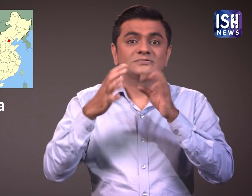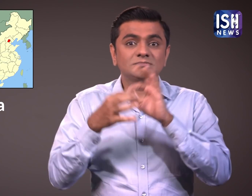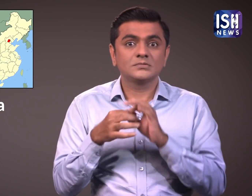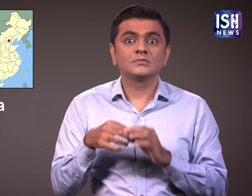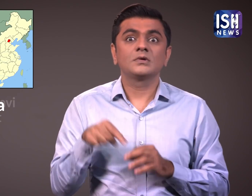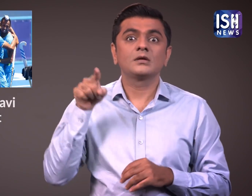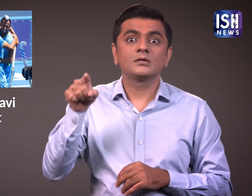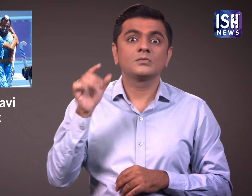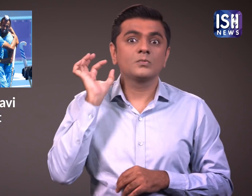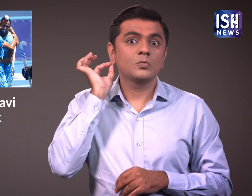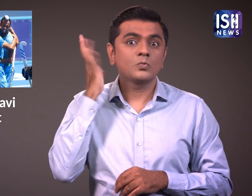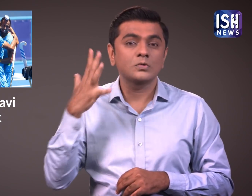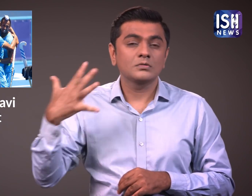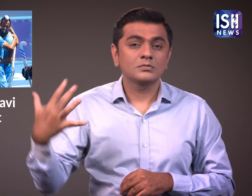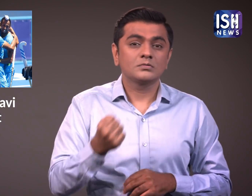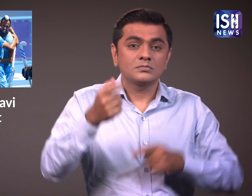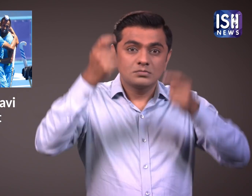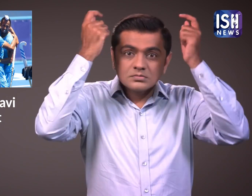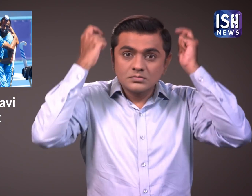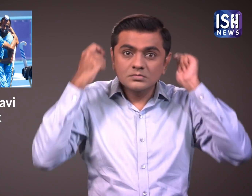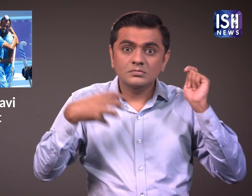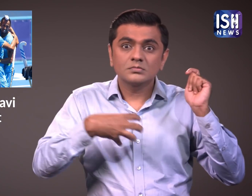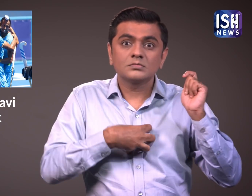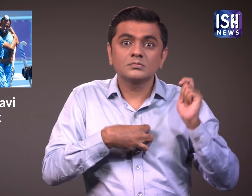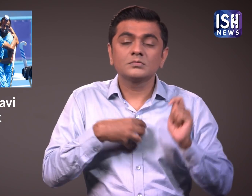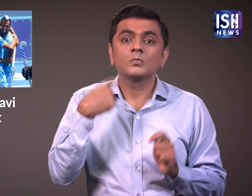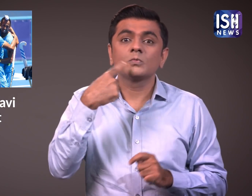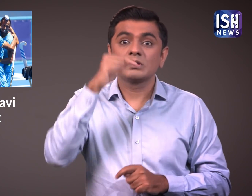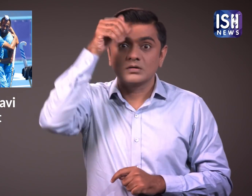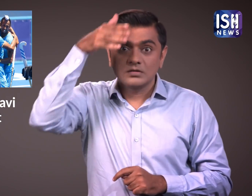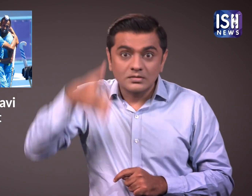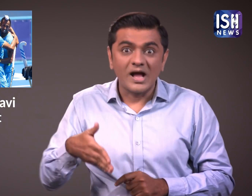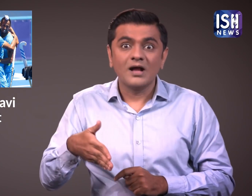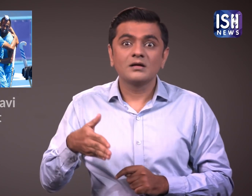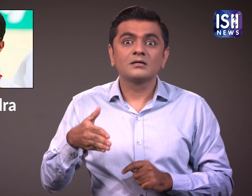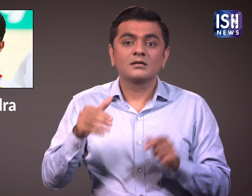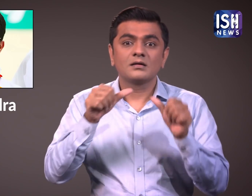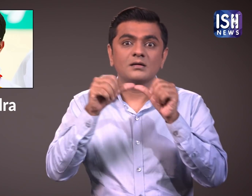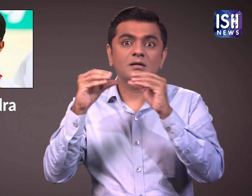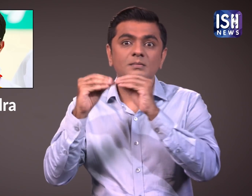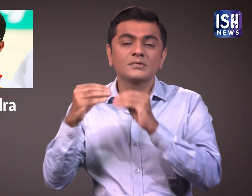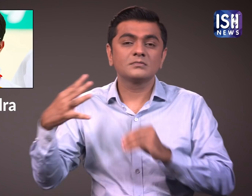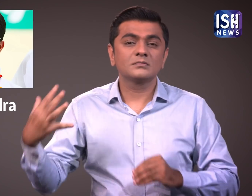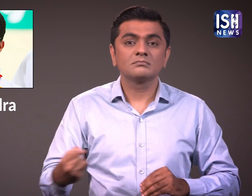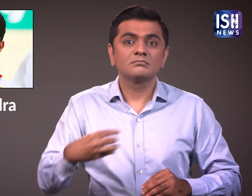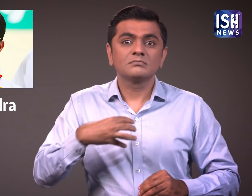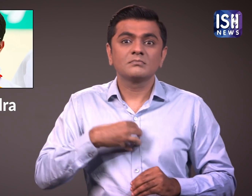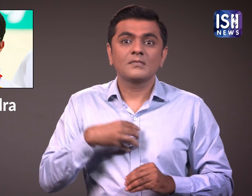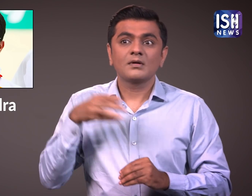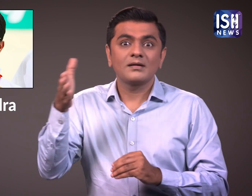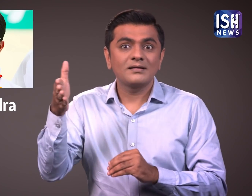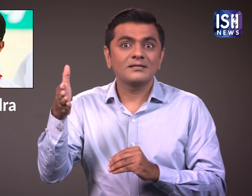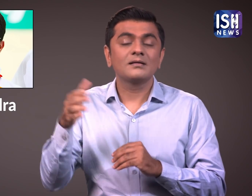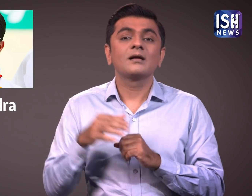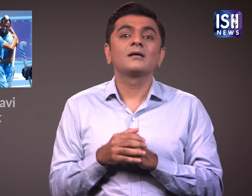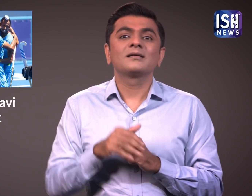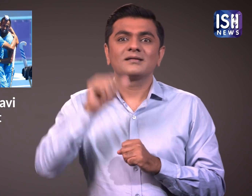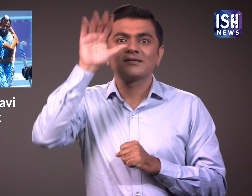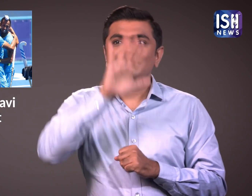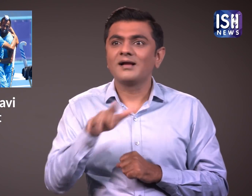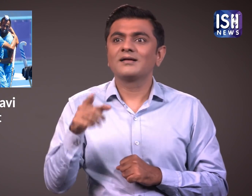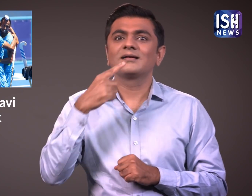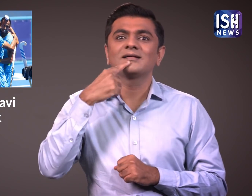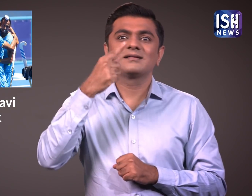थे।